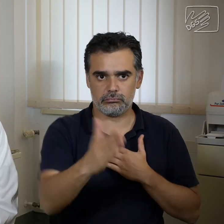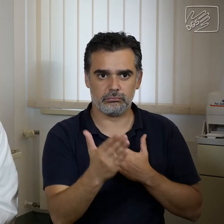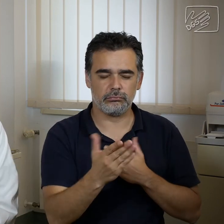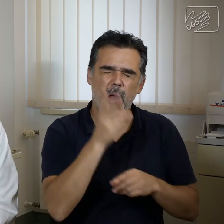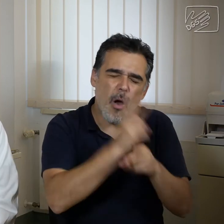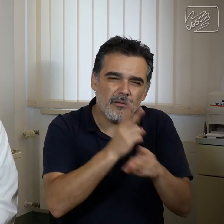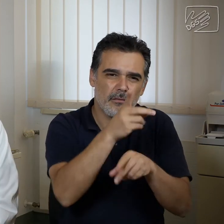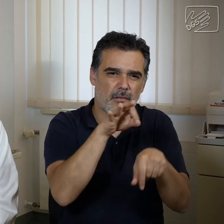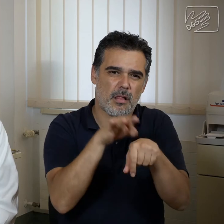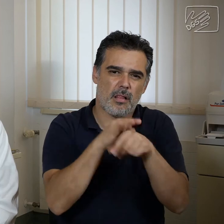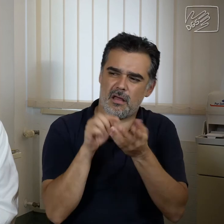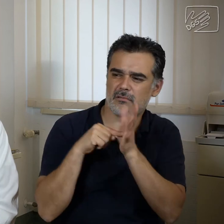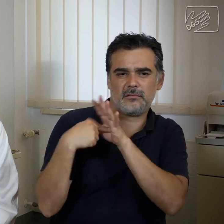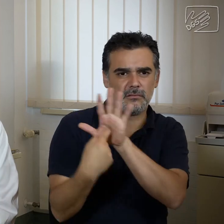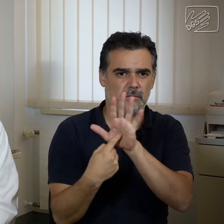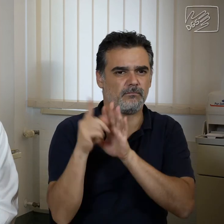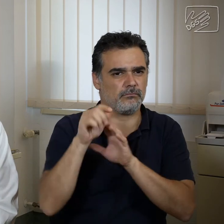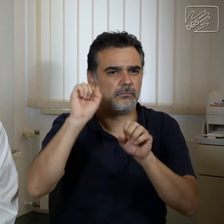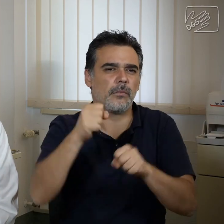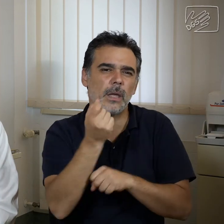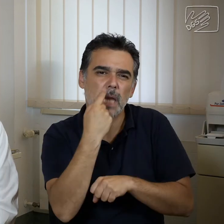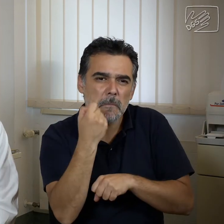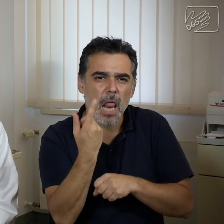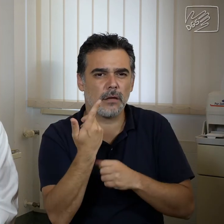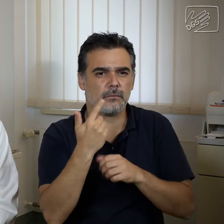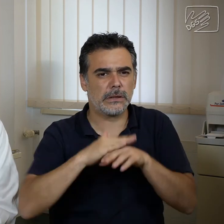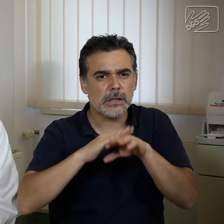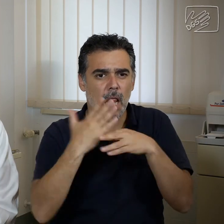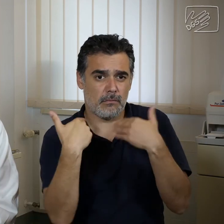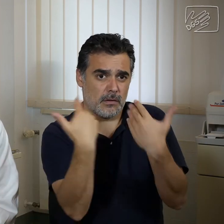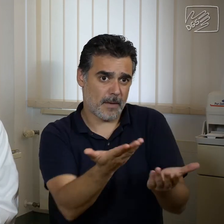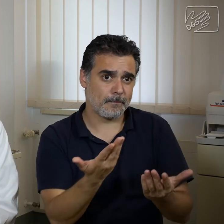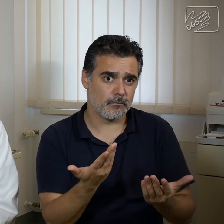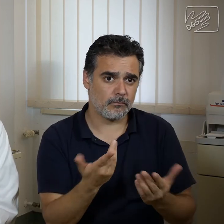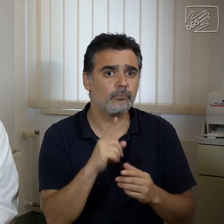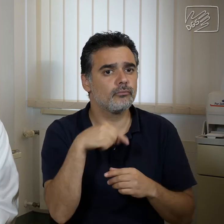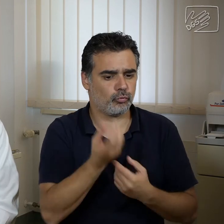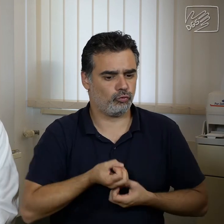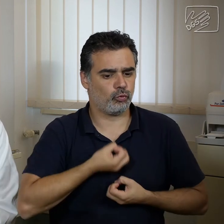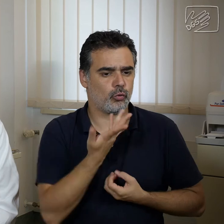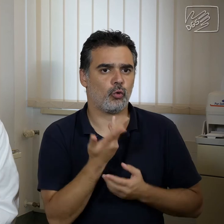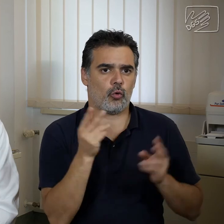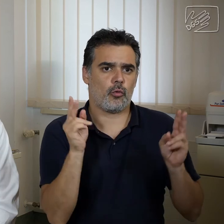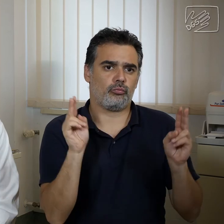zeigen. Der kann euch dann Tabletten oder Salben verschreiben und damit die Symptome einigermaßen lindern.